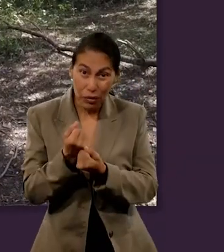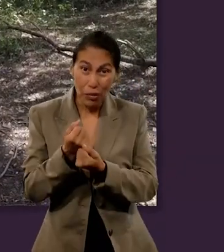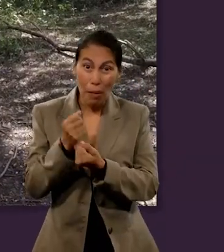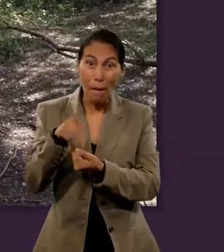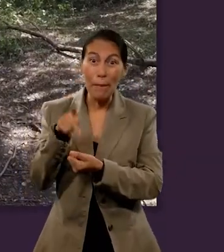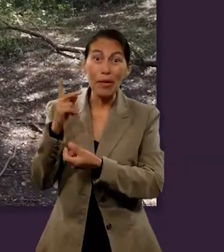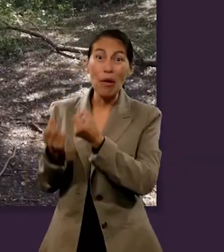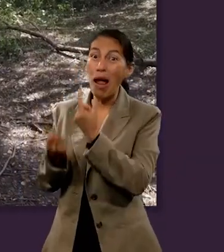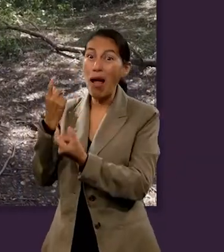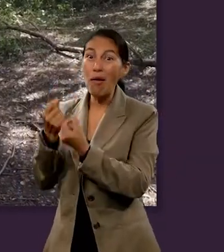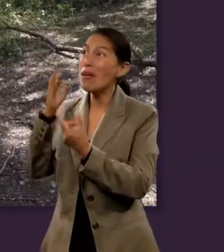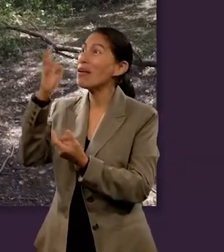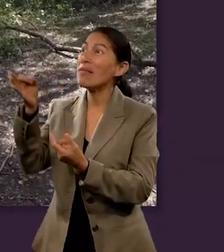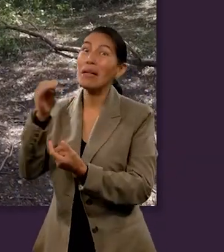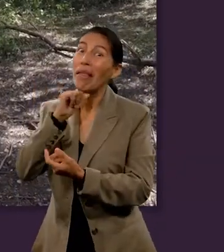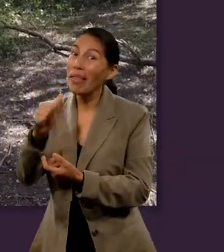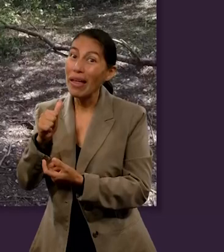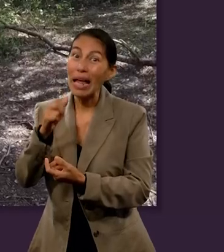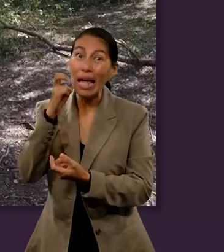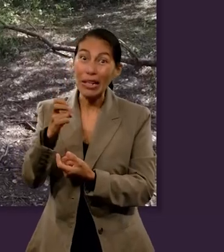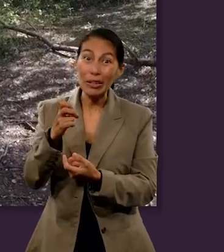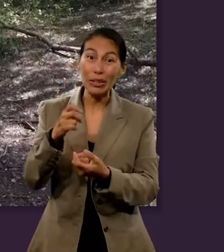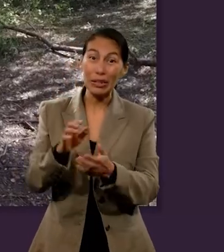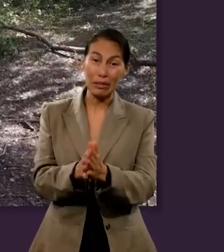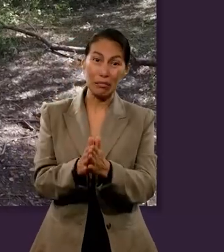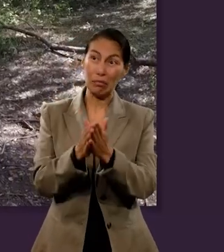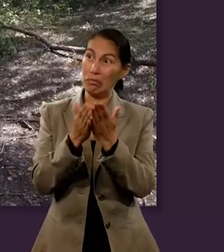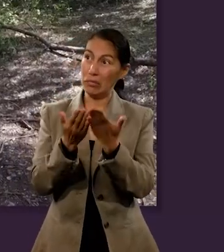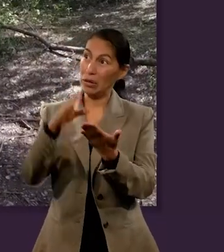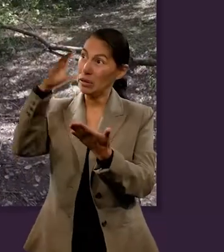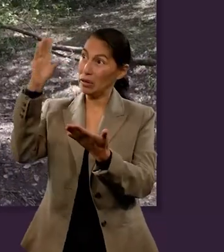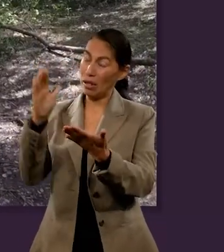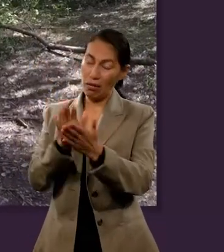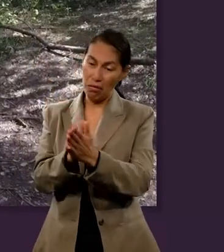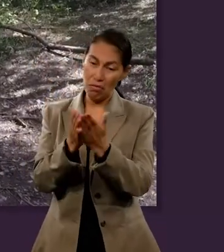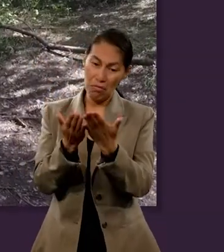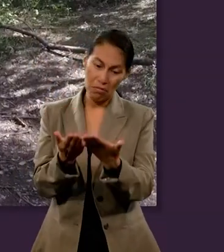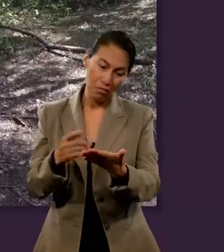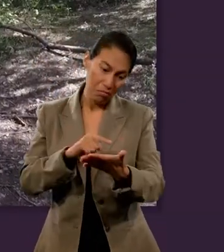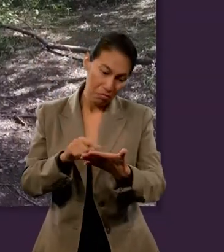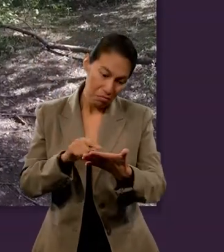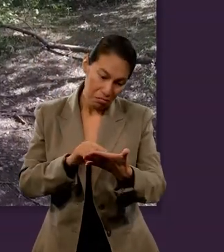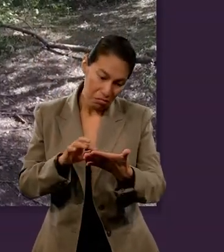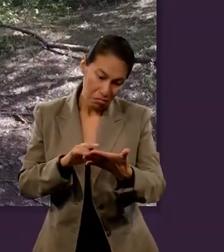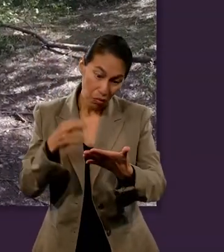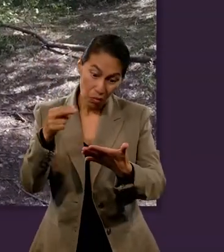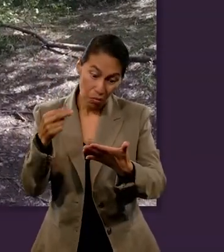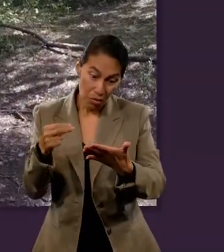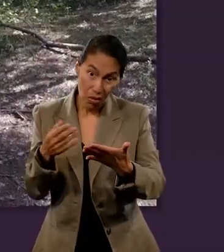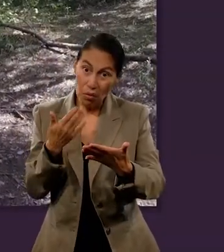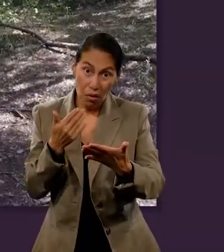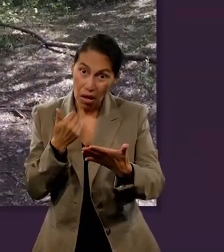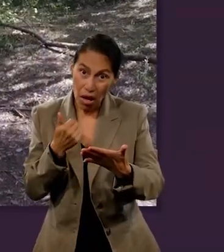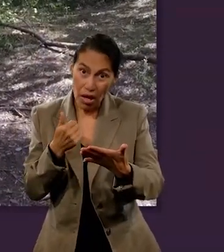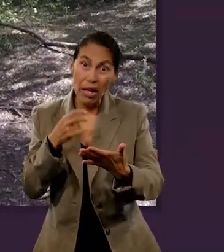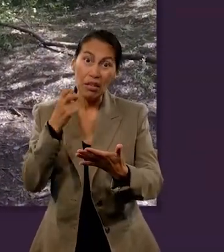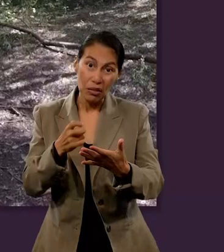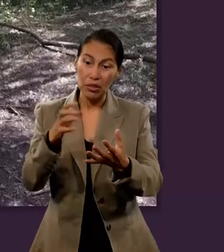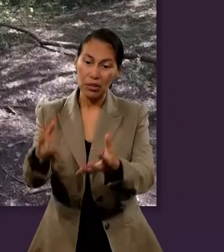momento muy triste para Dios, porque Él dio los recursos, dio la opción de que fuera salvo. El que no se haya